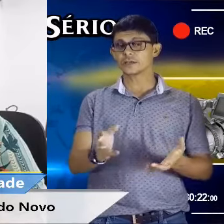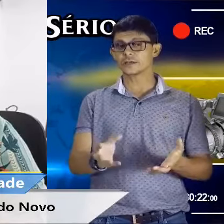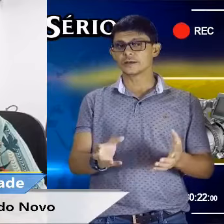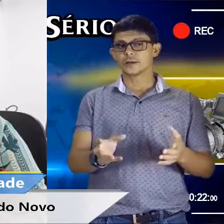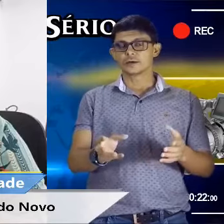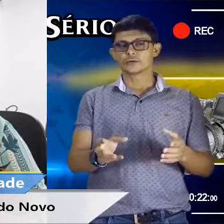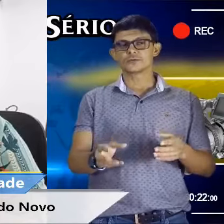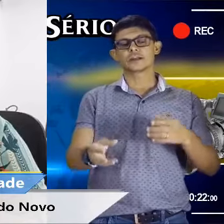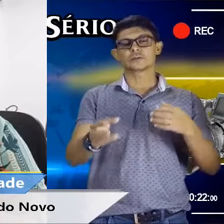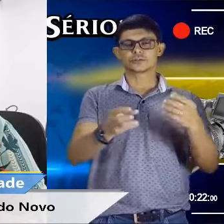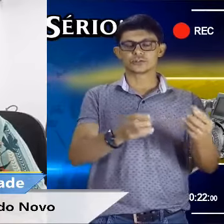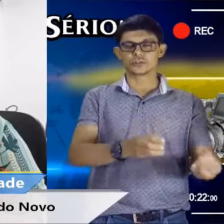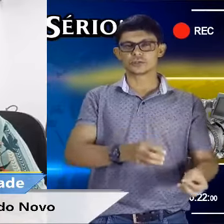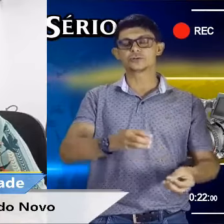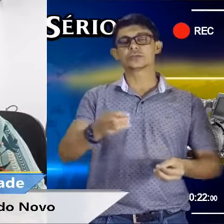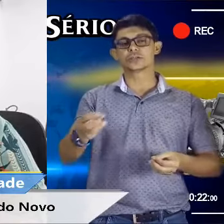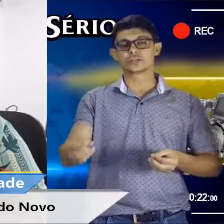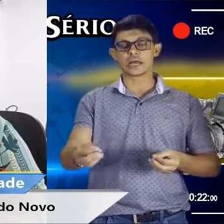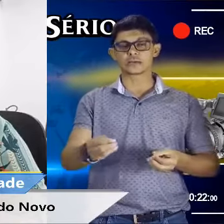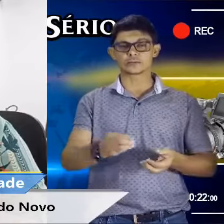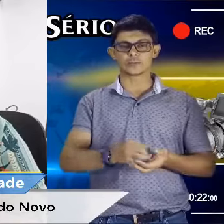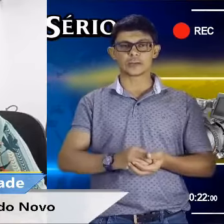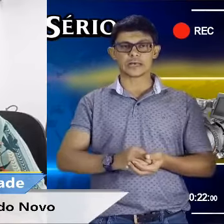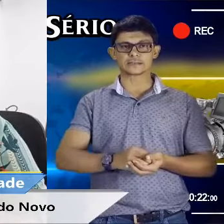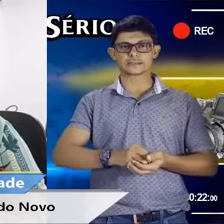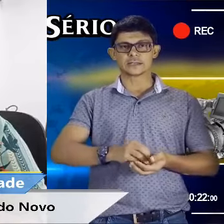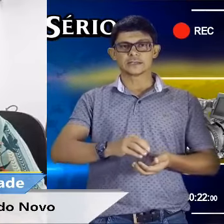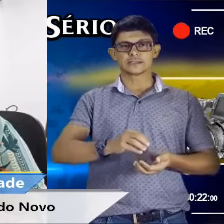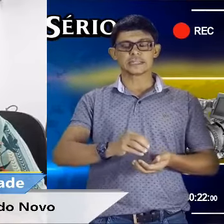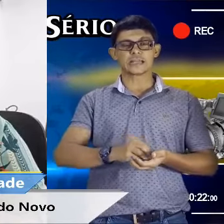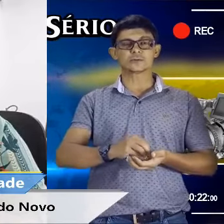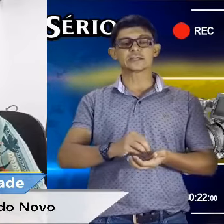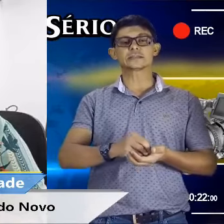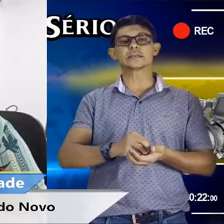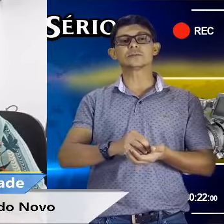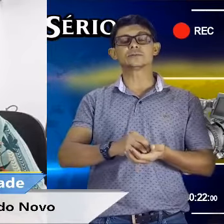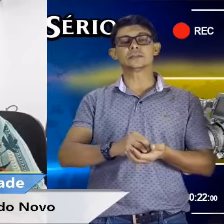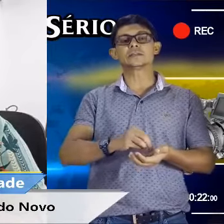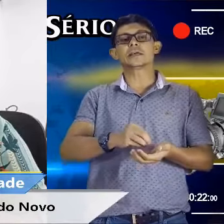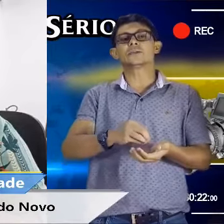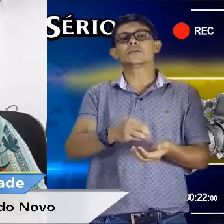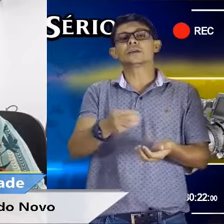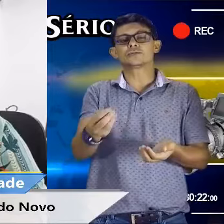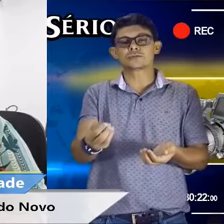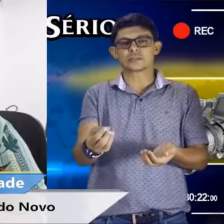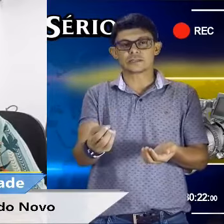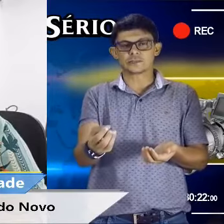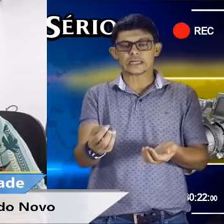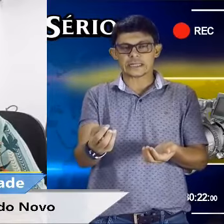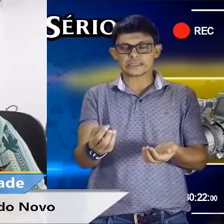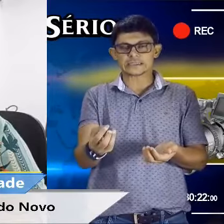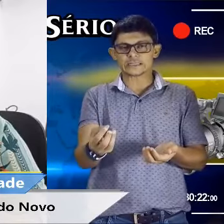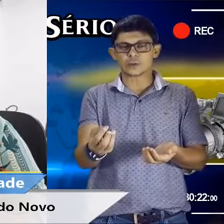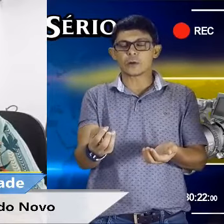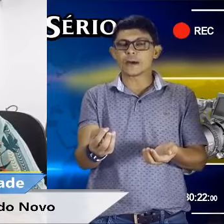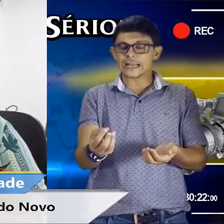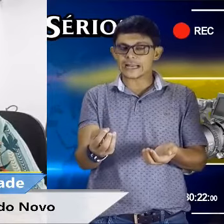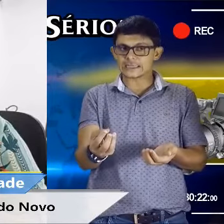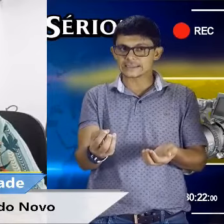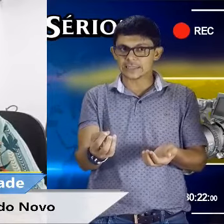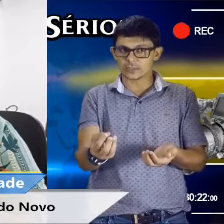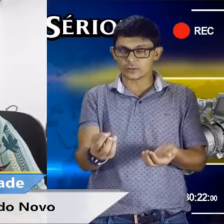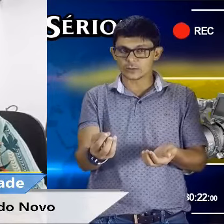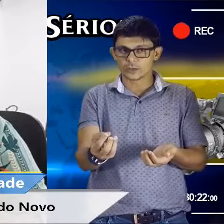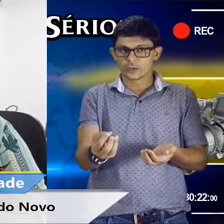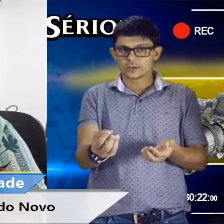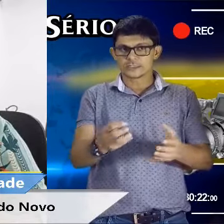que os vereadores Gildo e Richardson Prats estariam tentando intervir junto à deputada estadual Mara